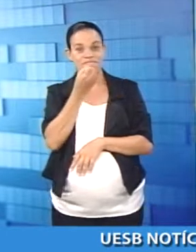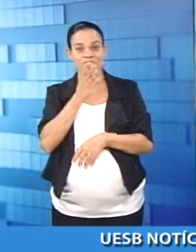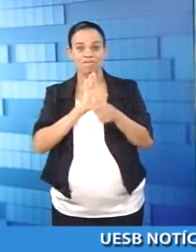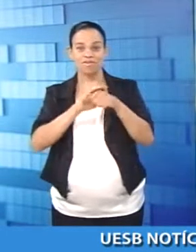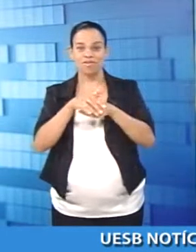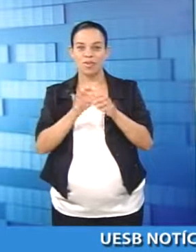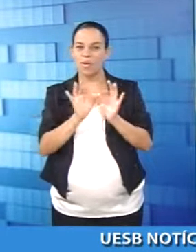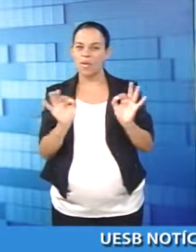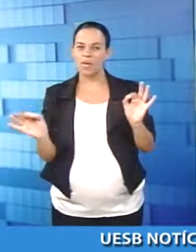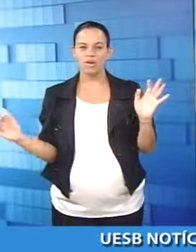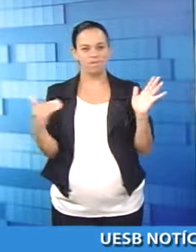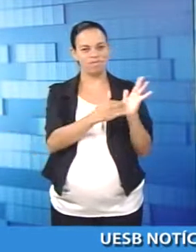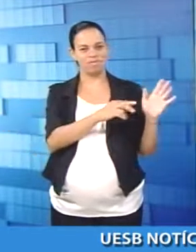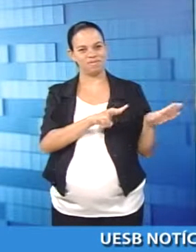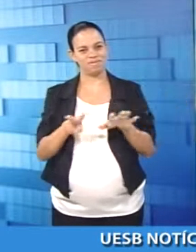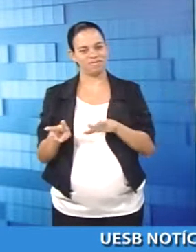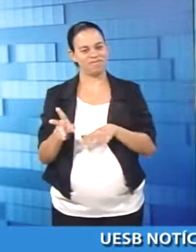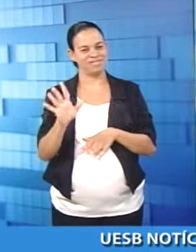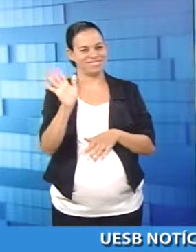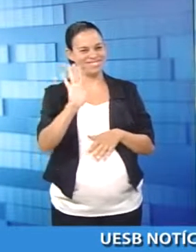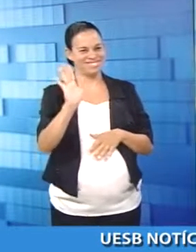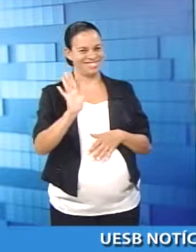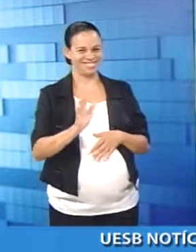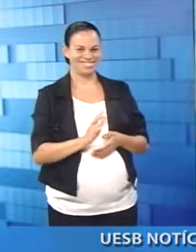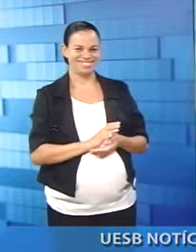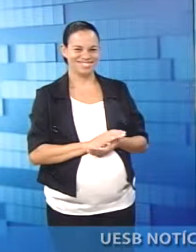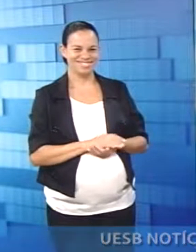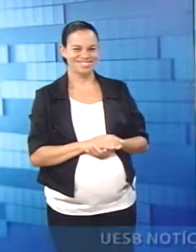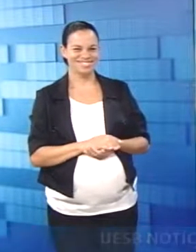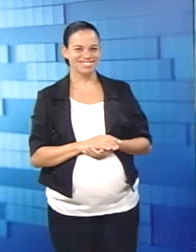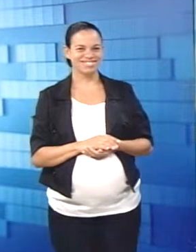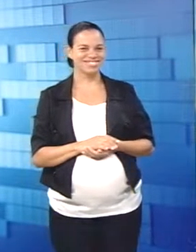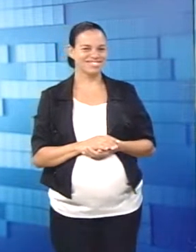você, uma boa noite, um ótimo fim de semana e até lá!